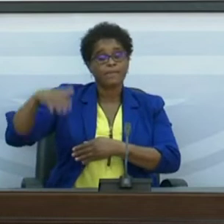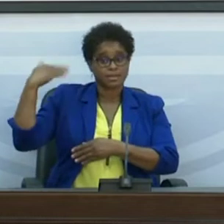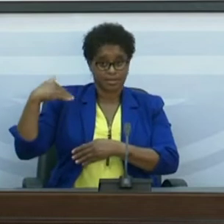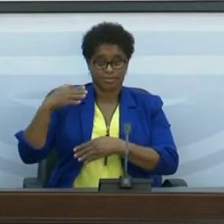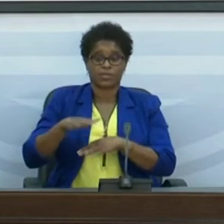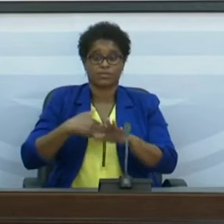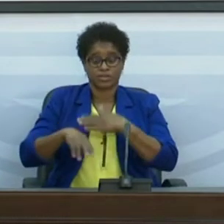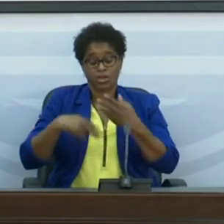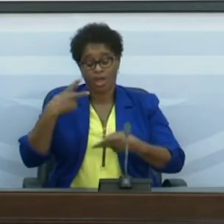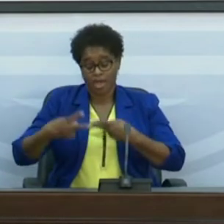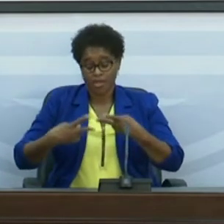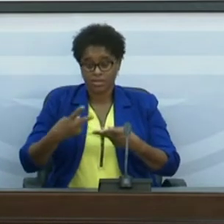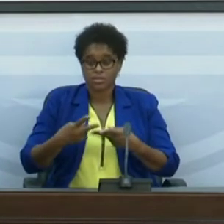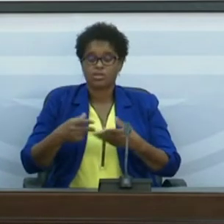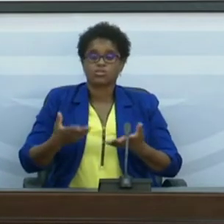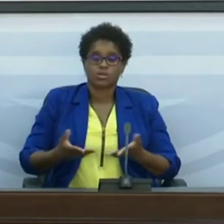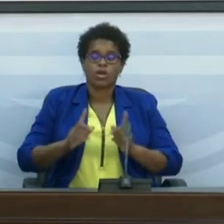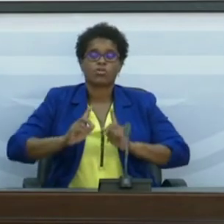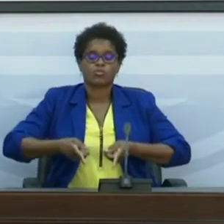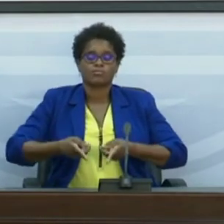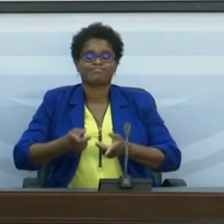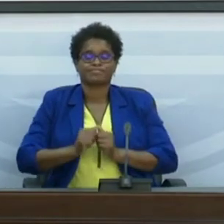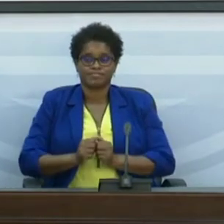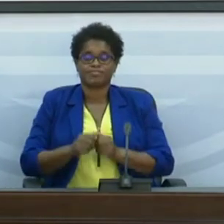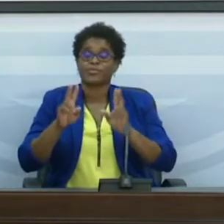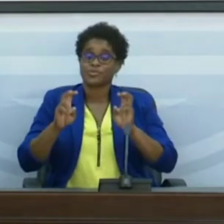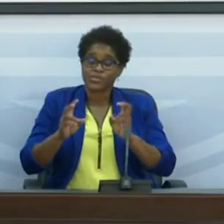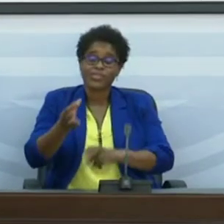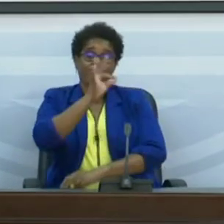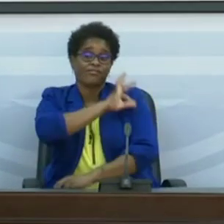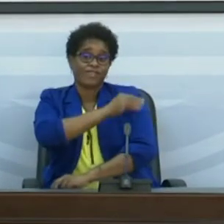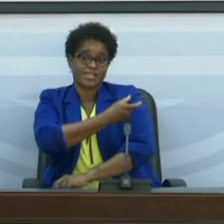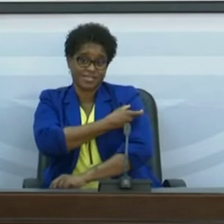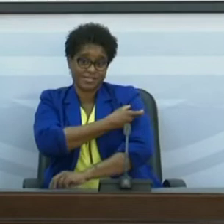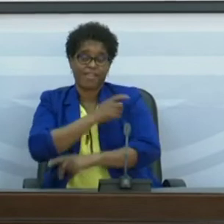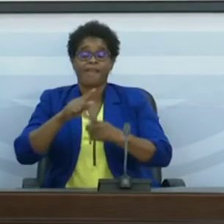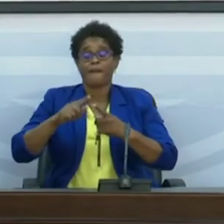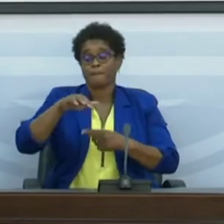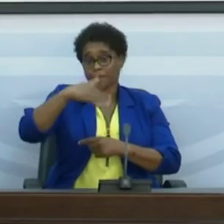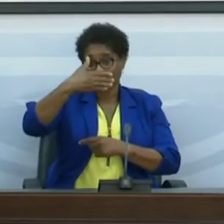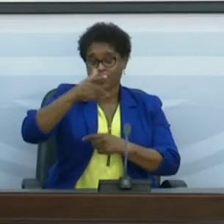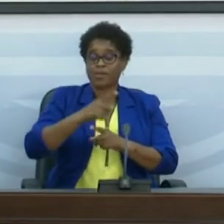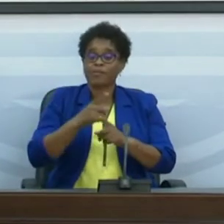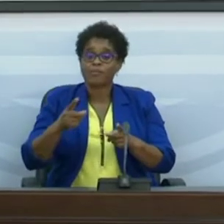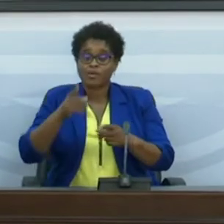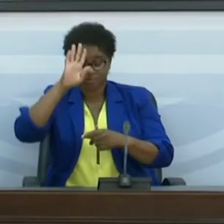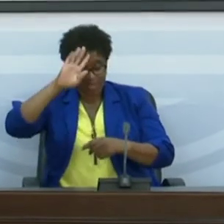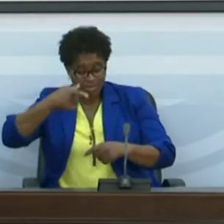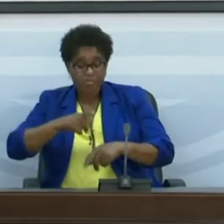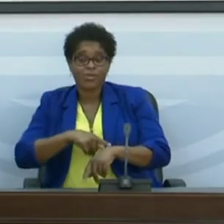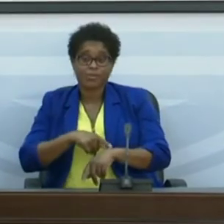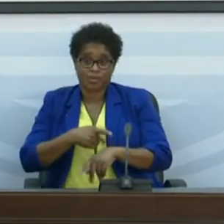Bom, passamos então para a questão da vacinação, que é a prioridade, como sabem, neste momento,